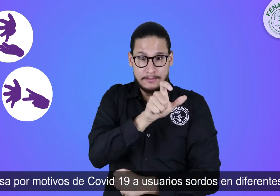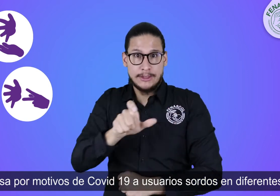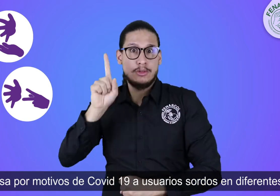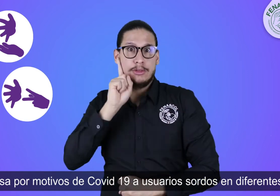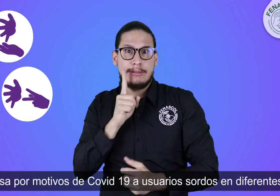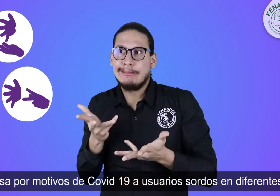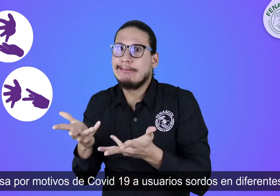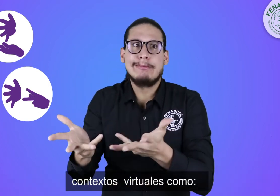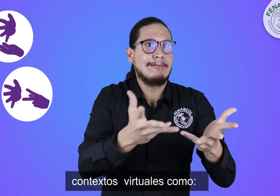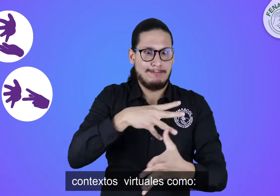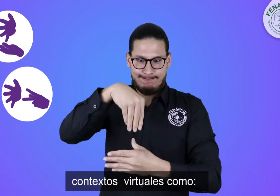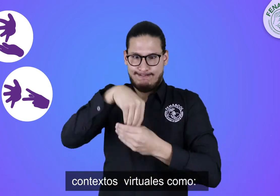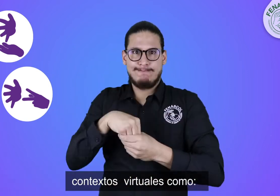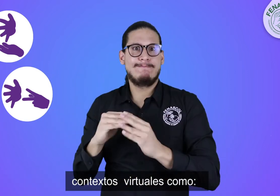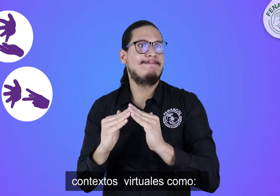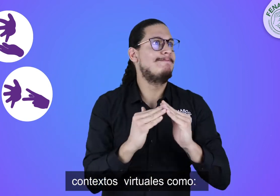diferentes contextos virtuales como